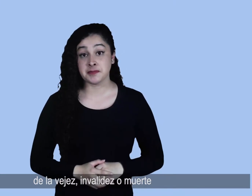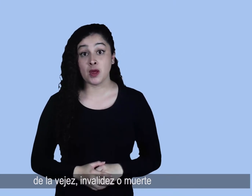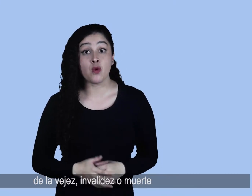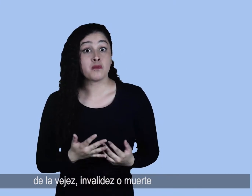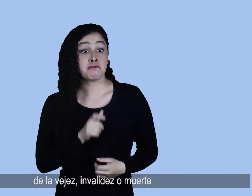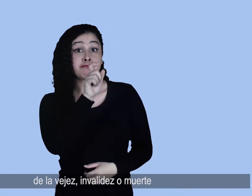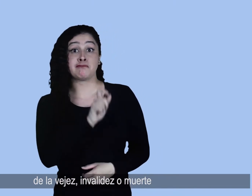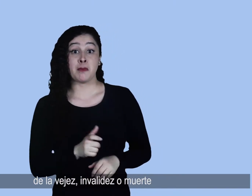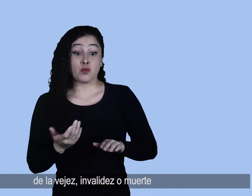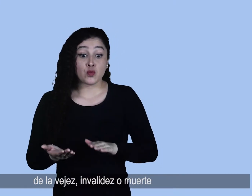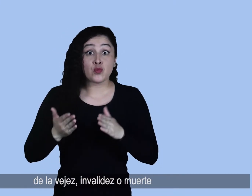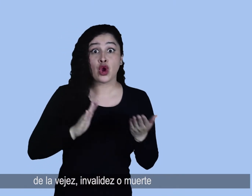o muerte